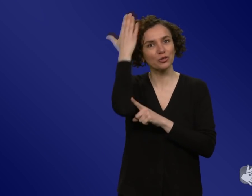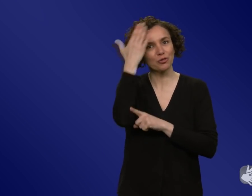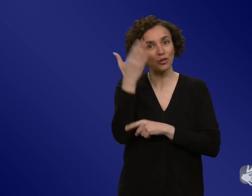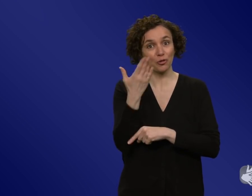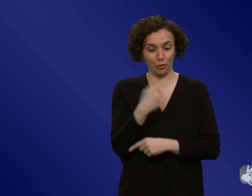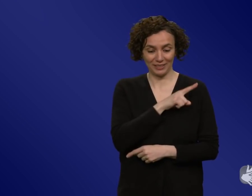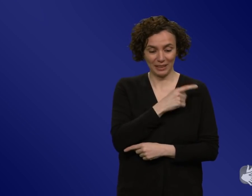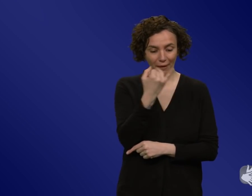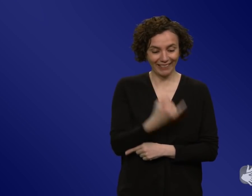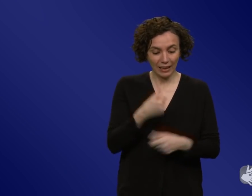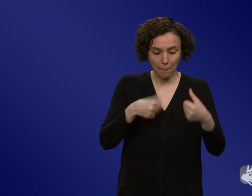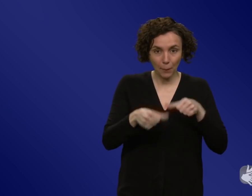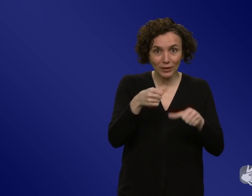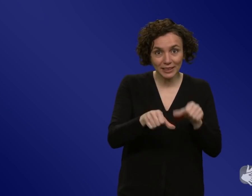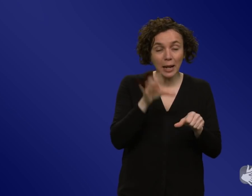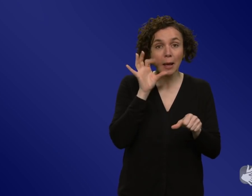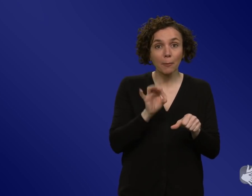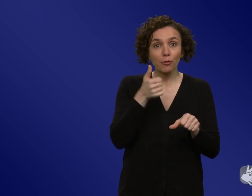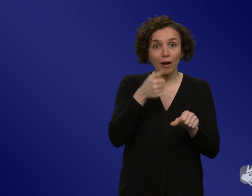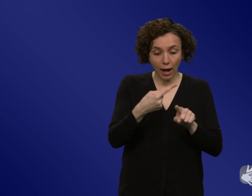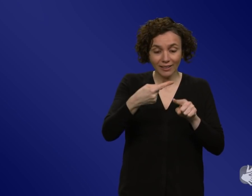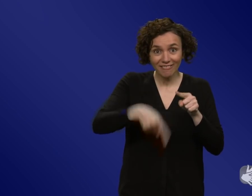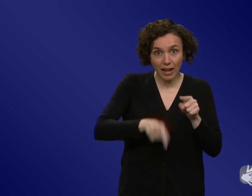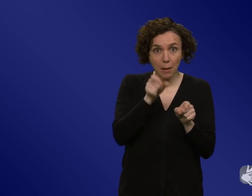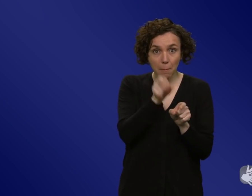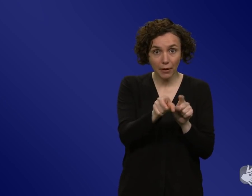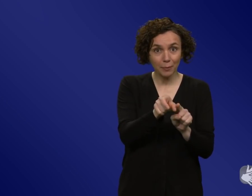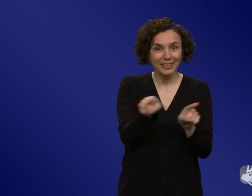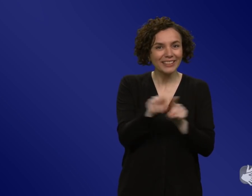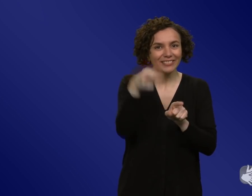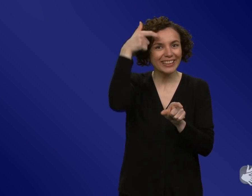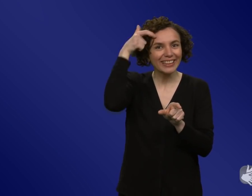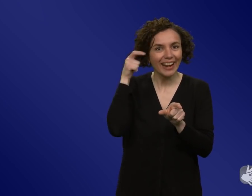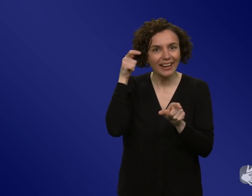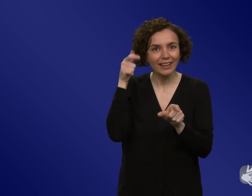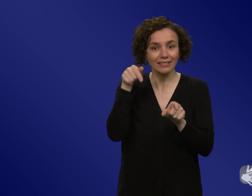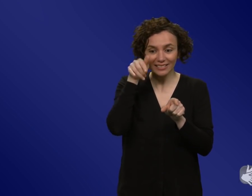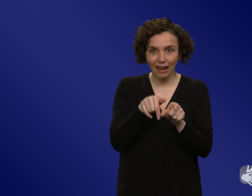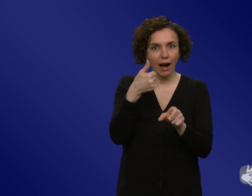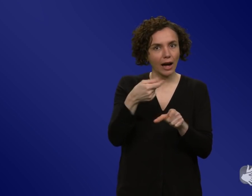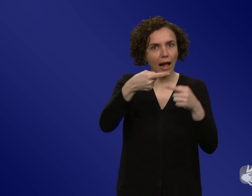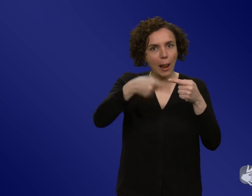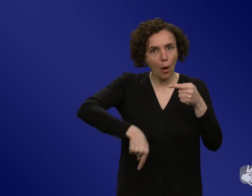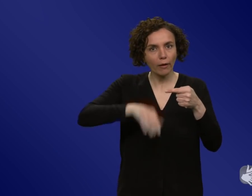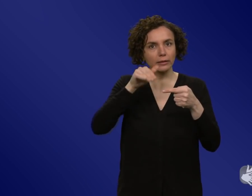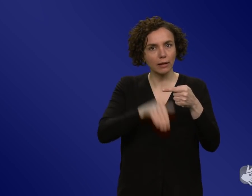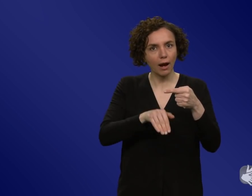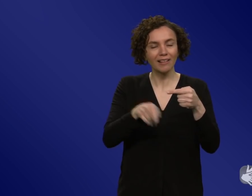Teil fehlt. Und das mögen wir nicht. Objektiv auch nicht. Das heißt, wir füllen, Leerstellen zur Not mit Falschinformationen. Und